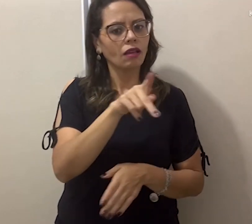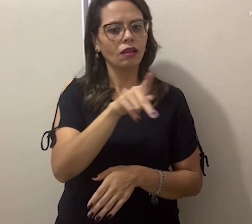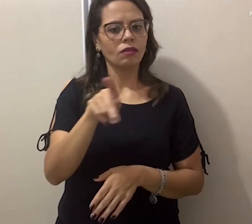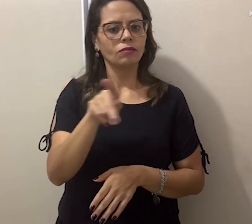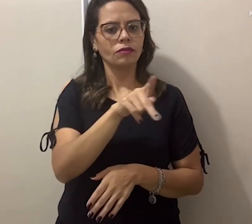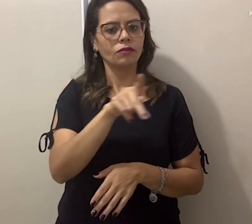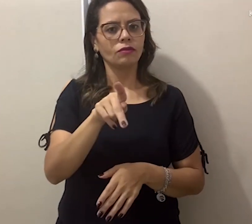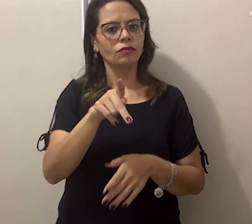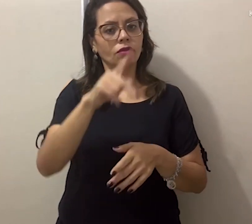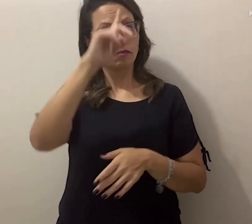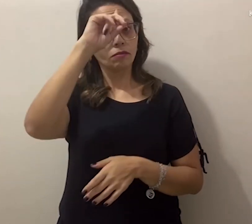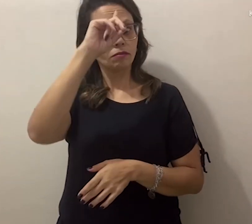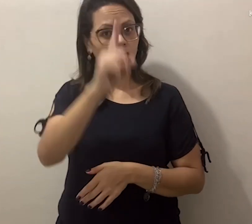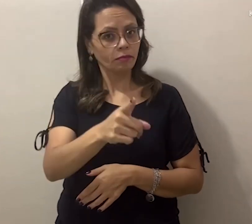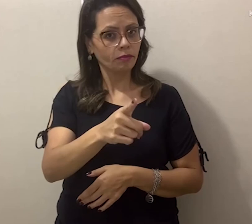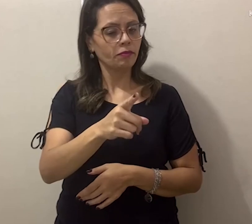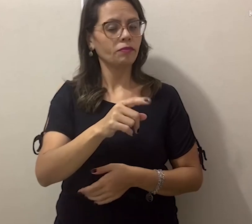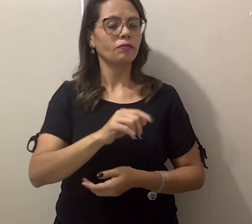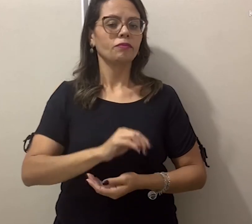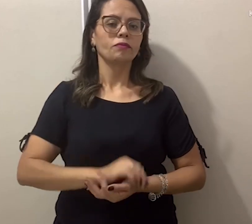que a professora mandou.